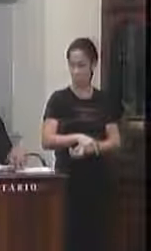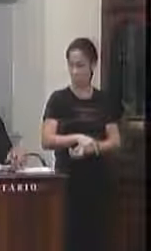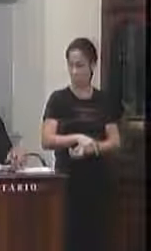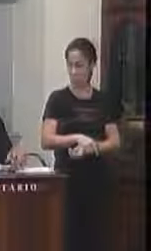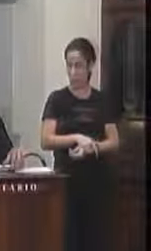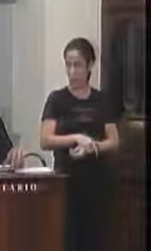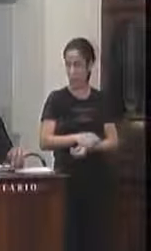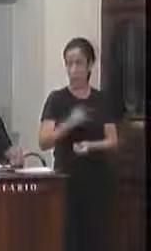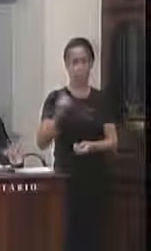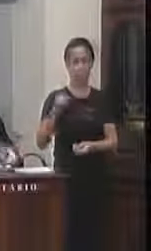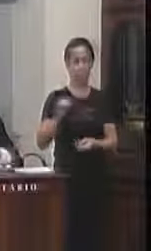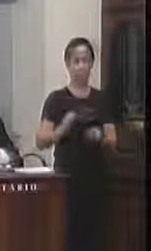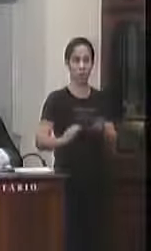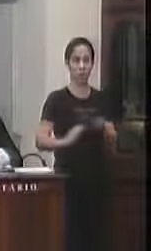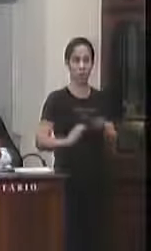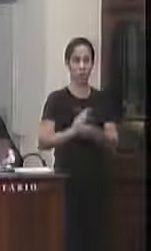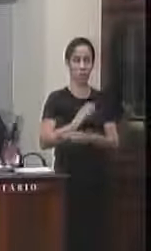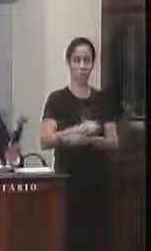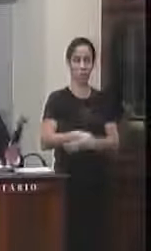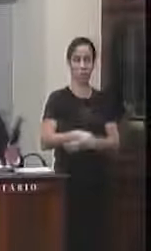David Barbosa Nogueira